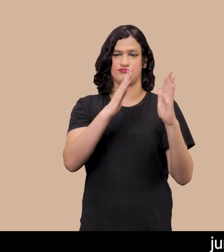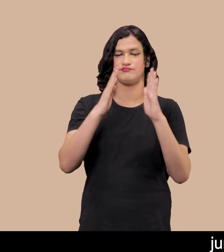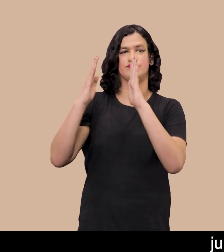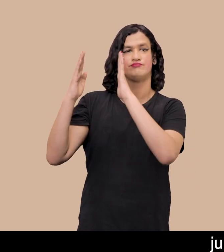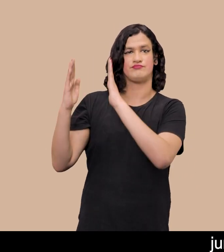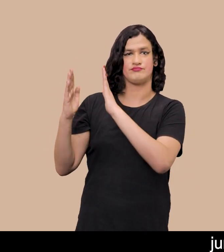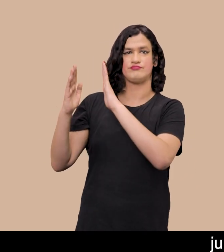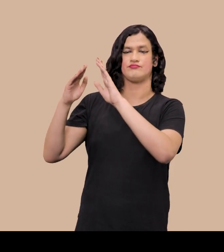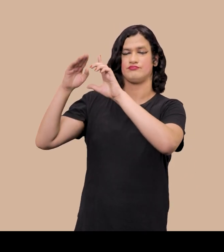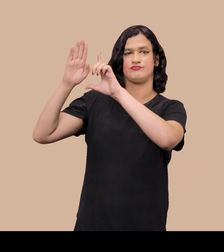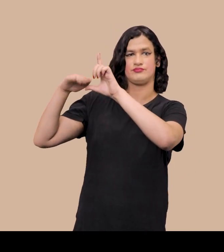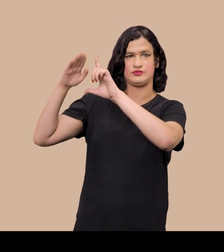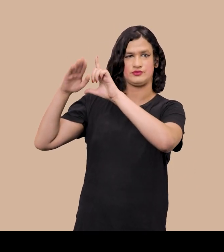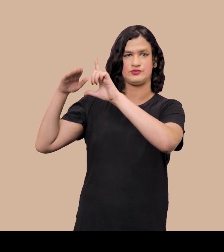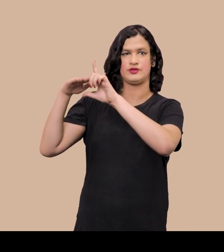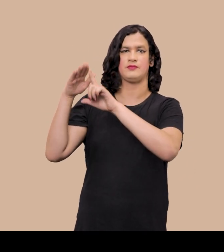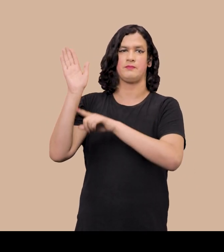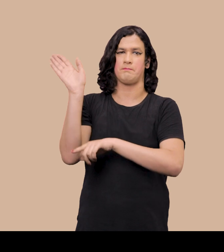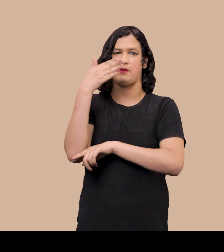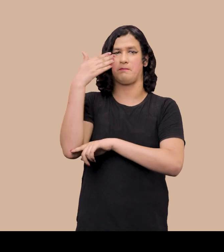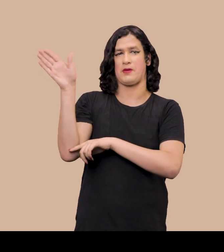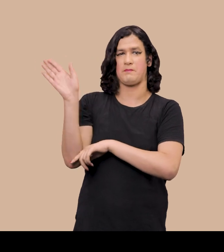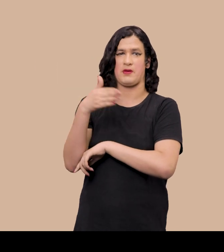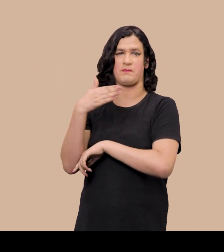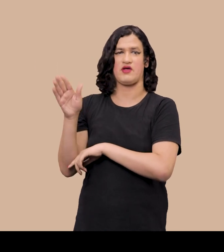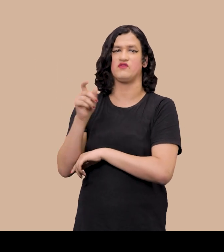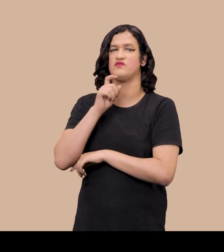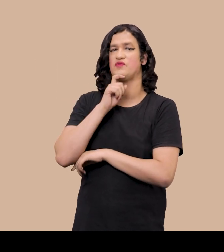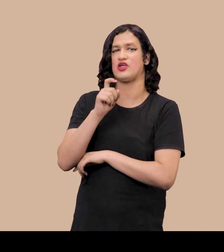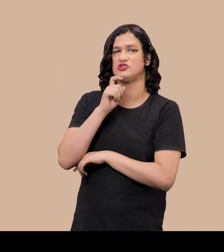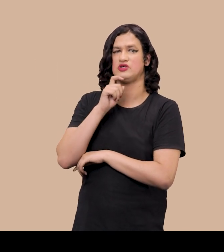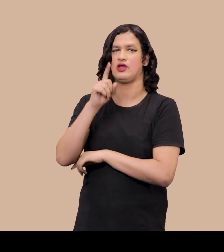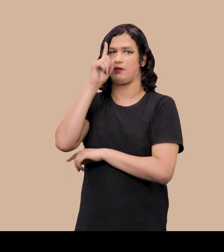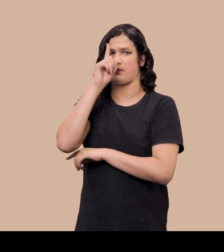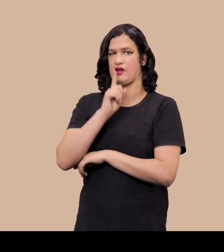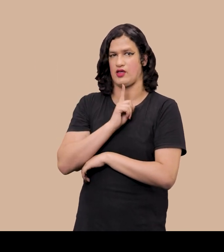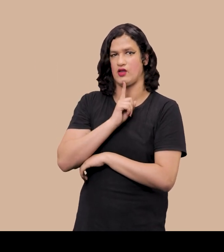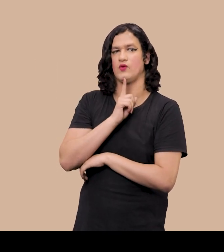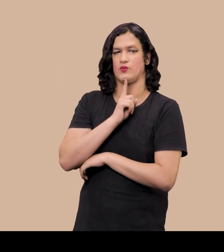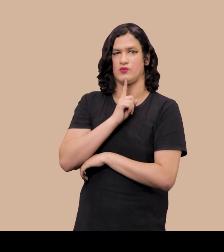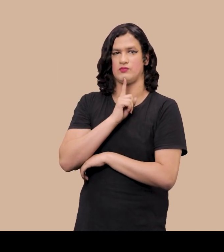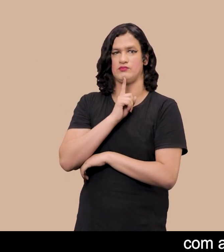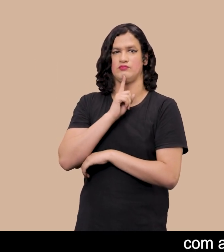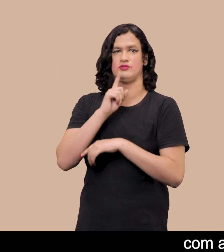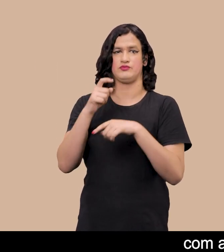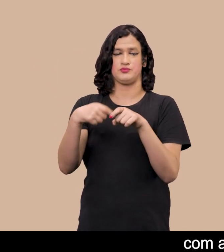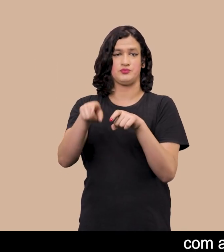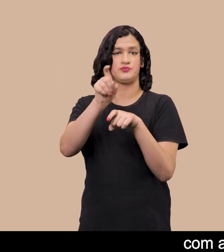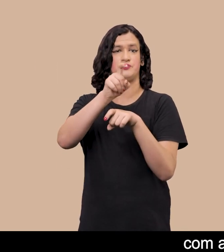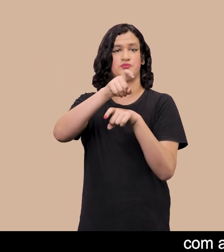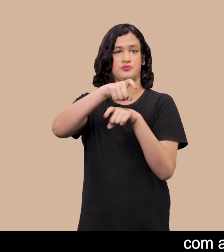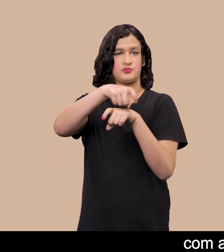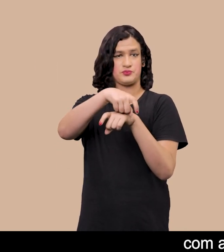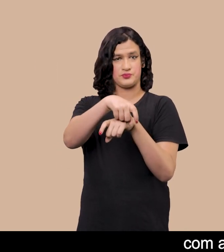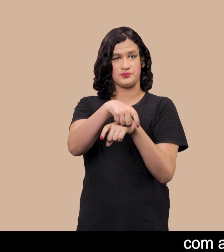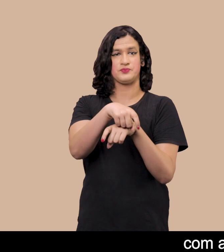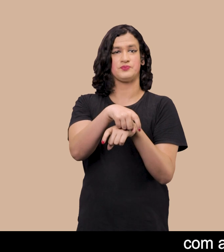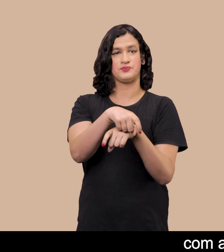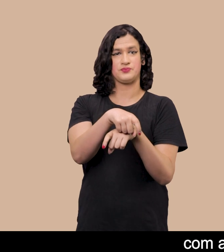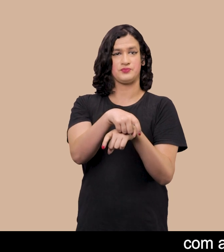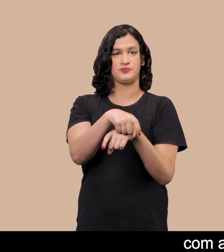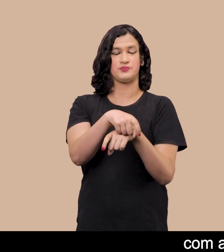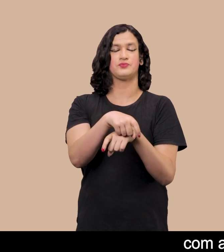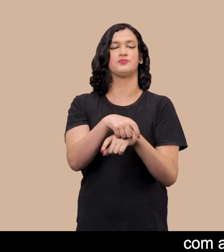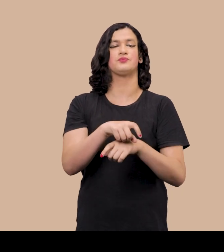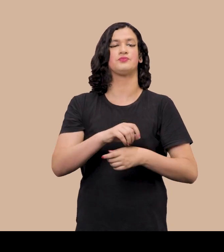imagem que parece uma pintura com manchas em verde e amarelo Mais uma tela de natureza morta Com a perna direita dobrada, a